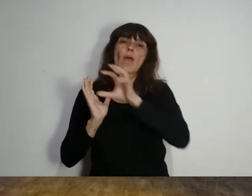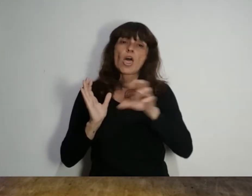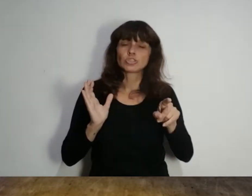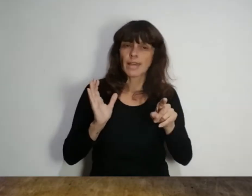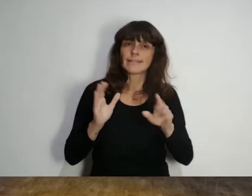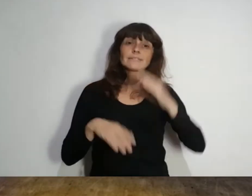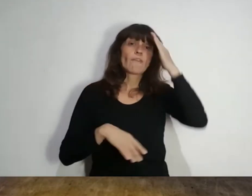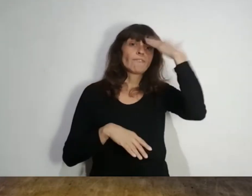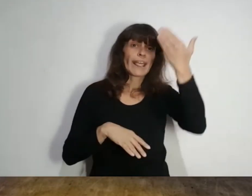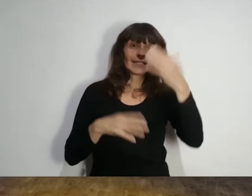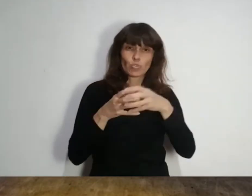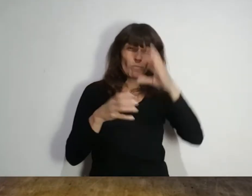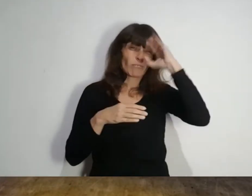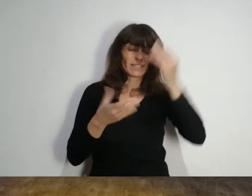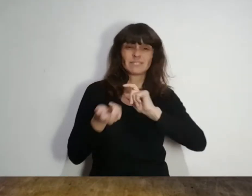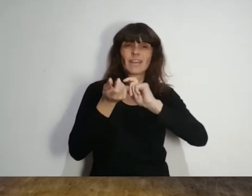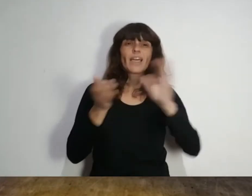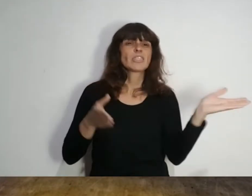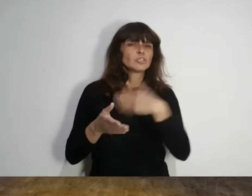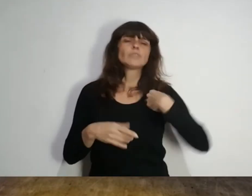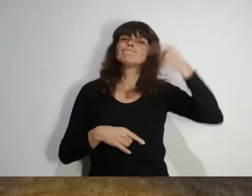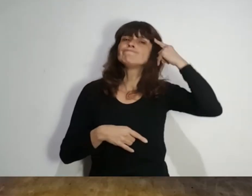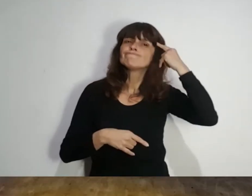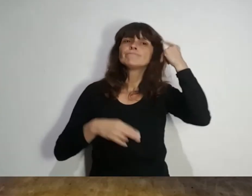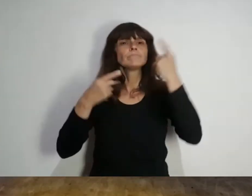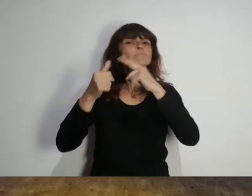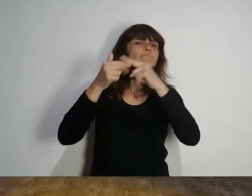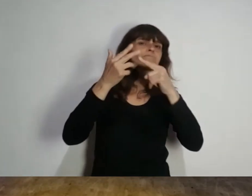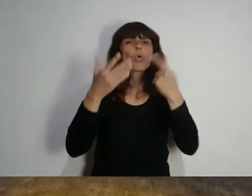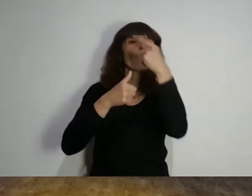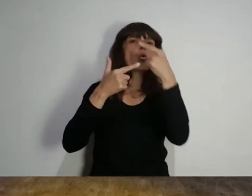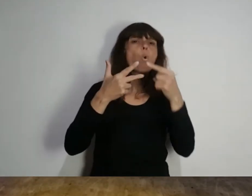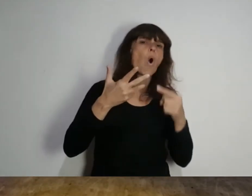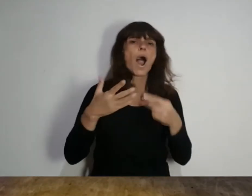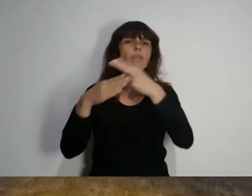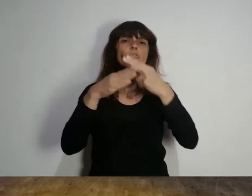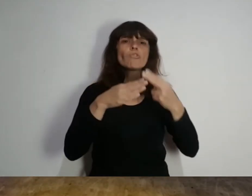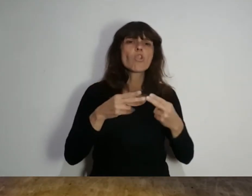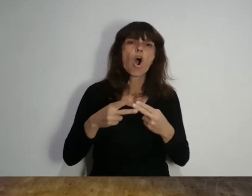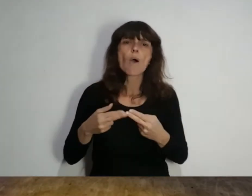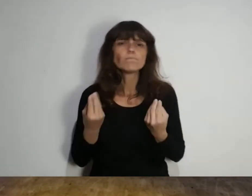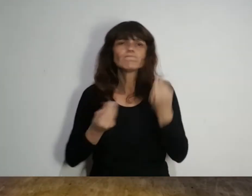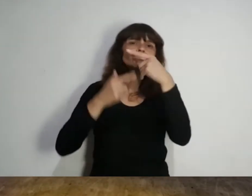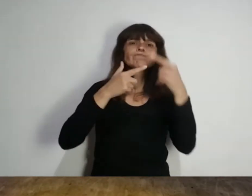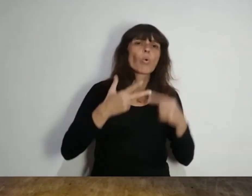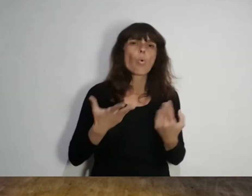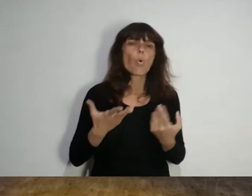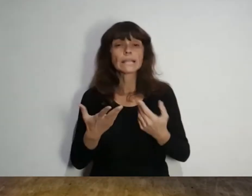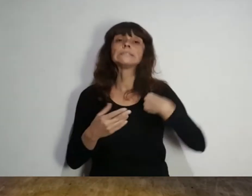de Buenos Aires. En el frente de todos comenzaron a barajarse un puñado de nombres que ya hace algunas semanas